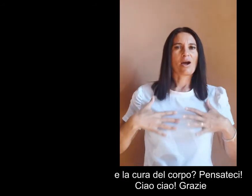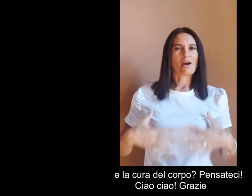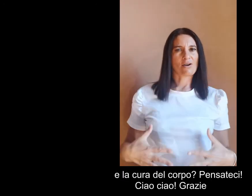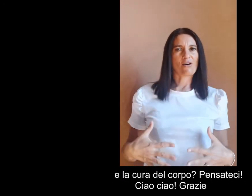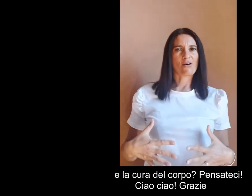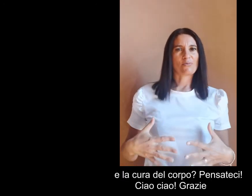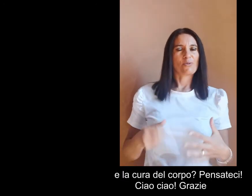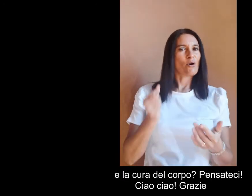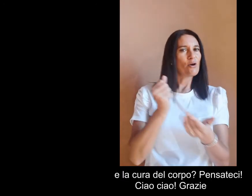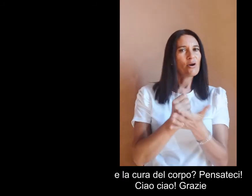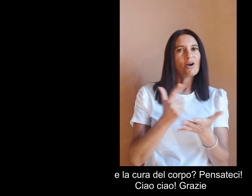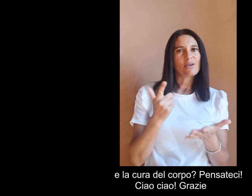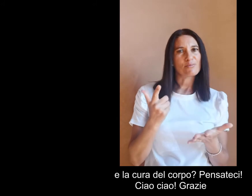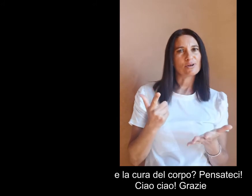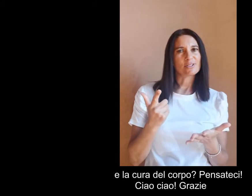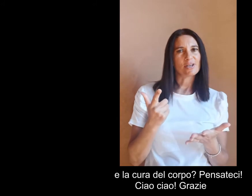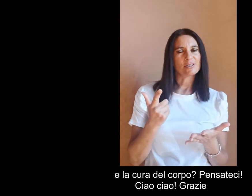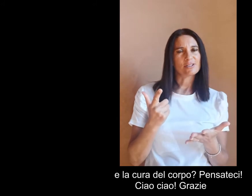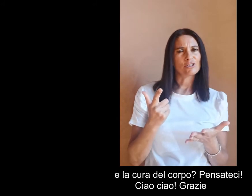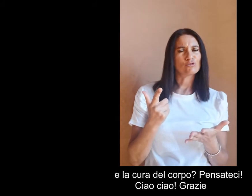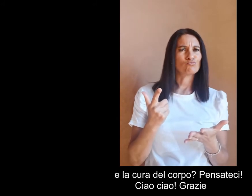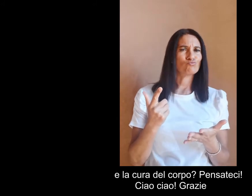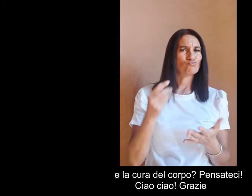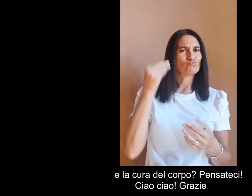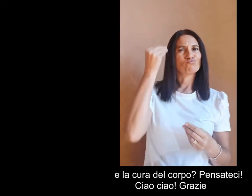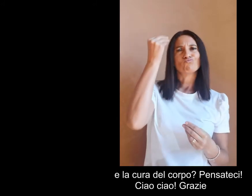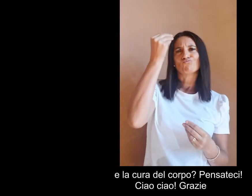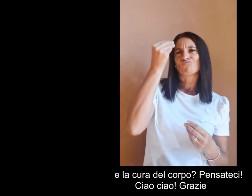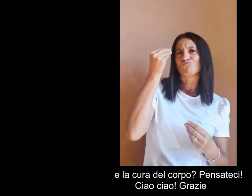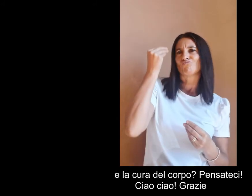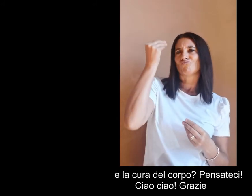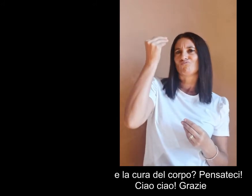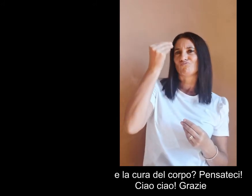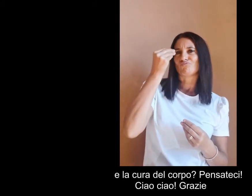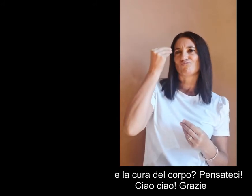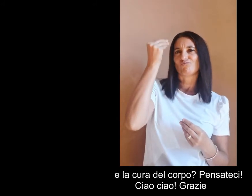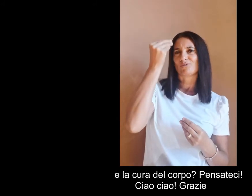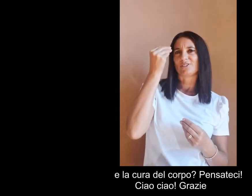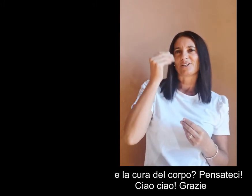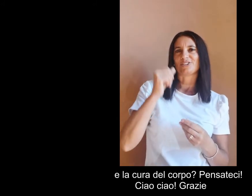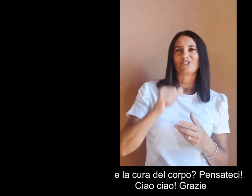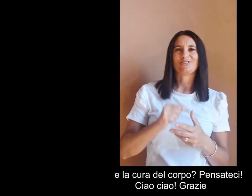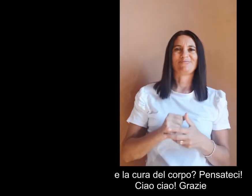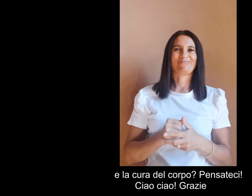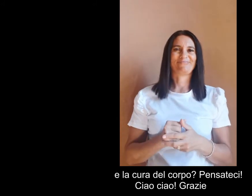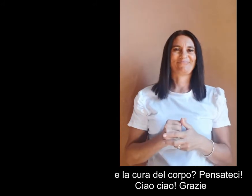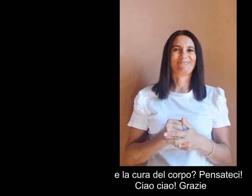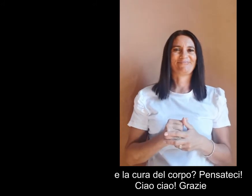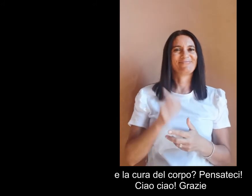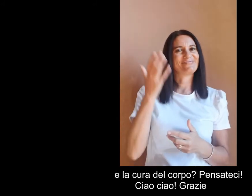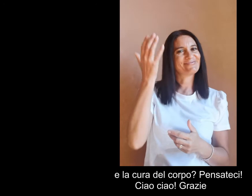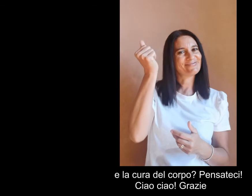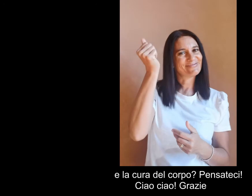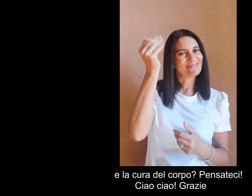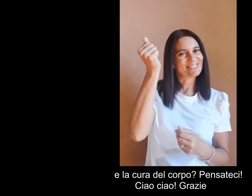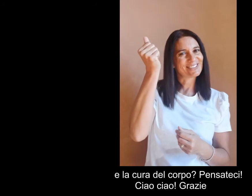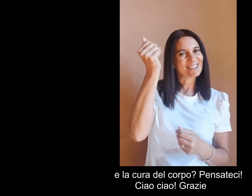bellezza e la cura del corpo pensateci ciao ciao